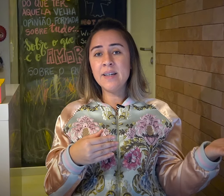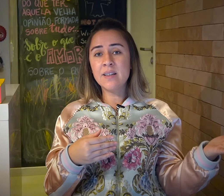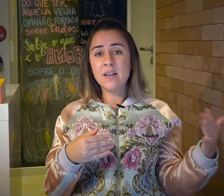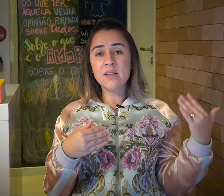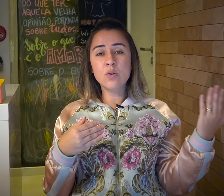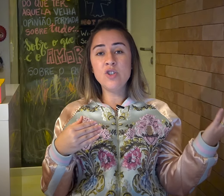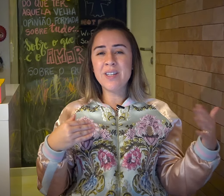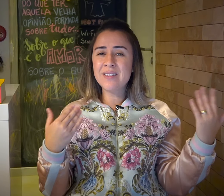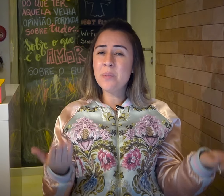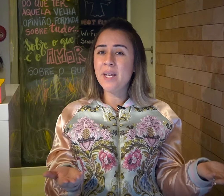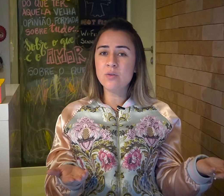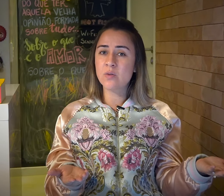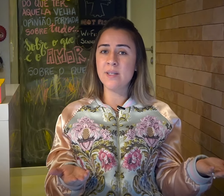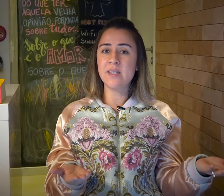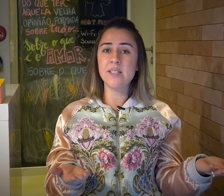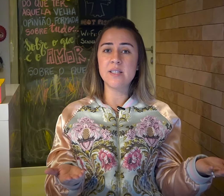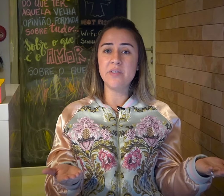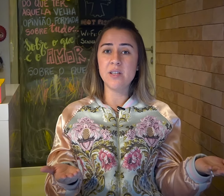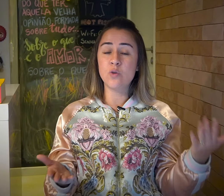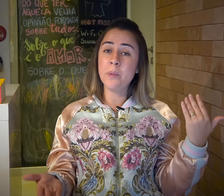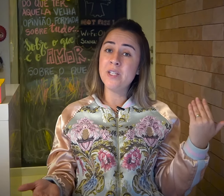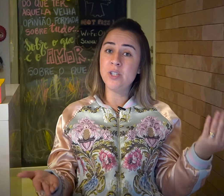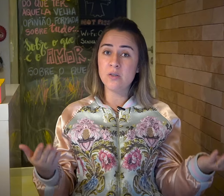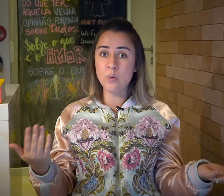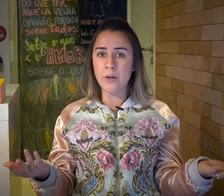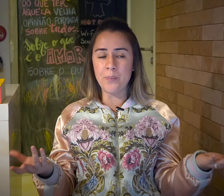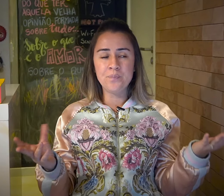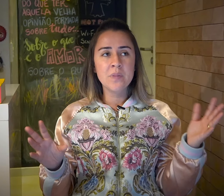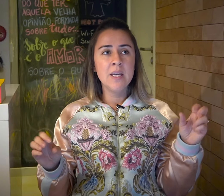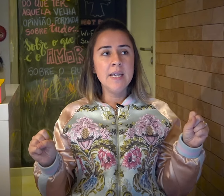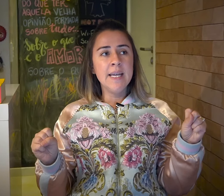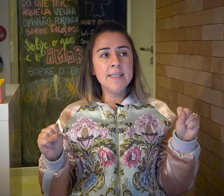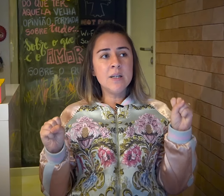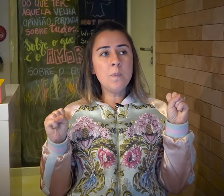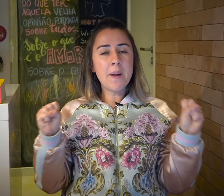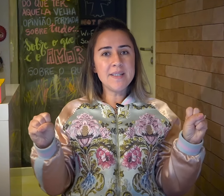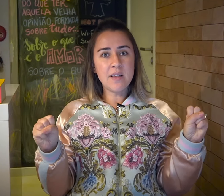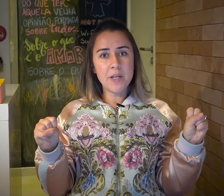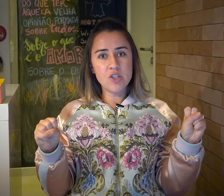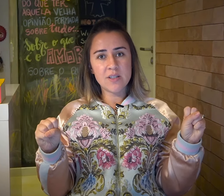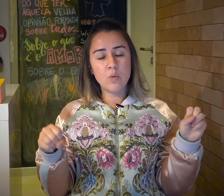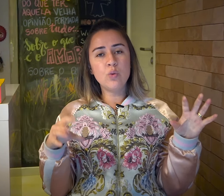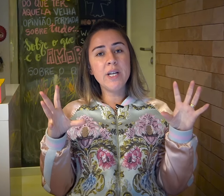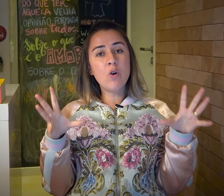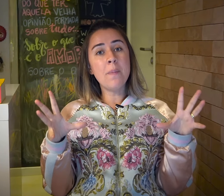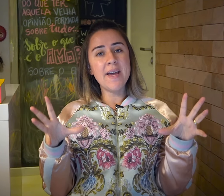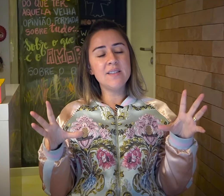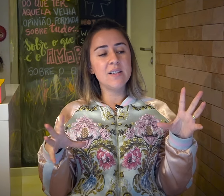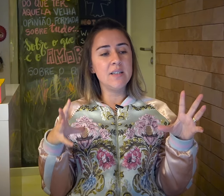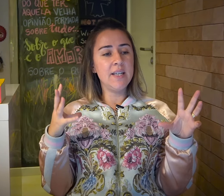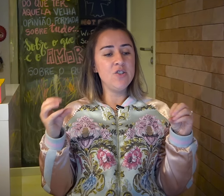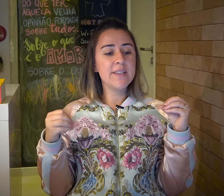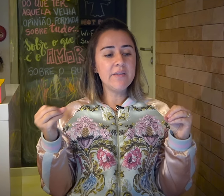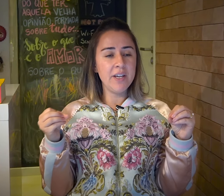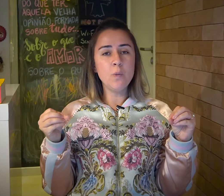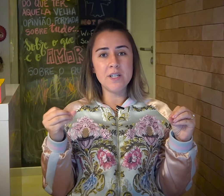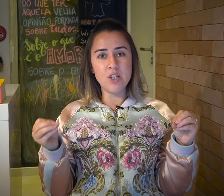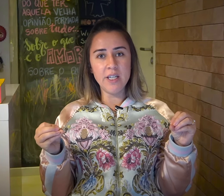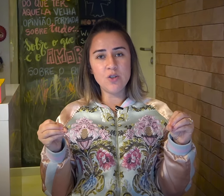questões de tratamentos às quais as crianças devem ser submetidas ou não. Então, pra apresentar pra gente essa cultura, ele começa descrevendo pra gente